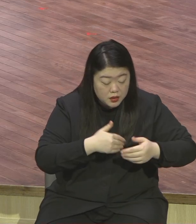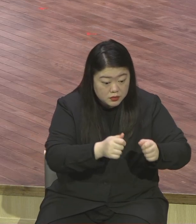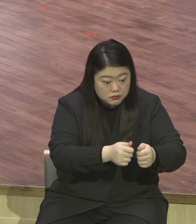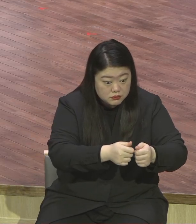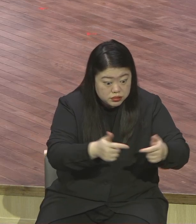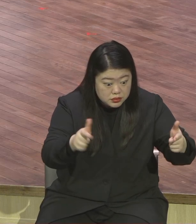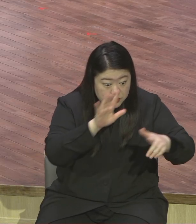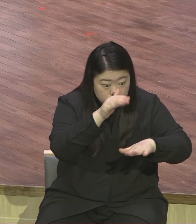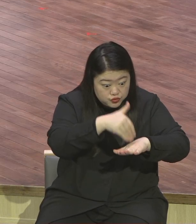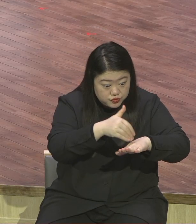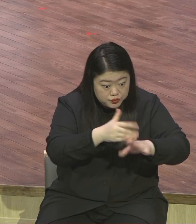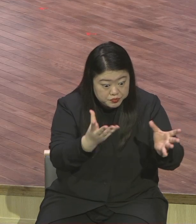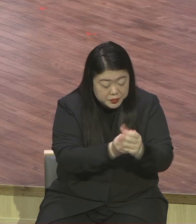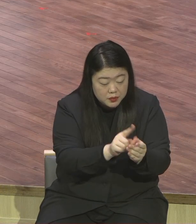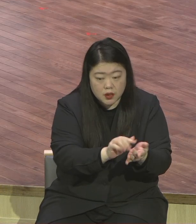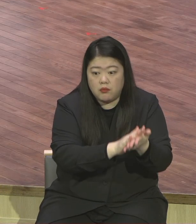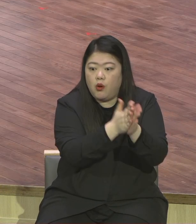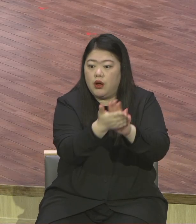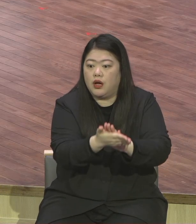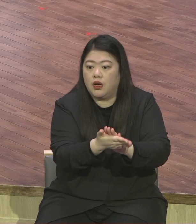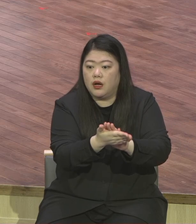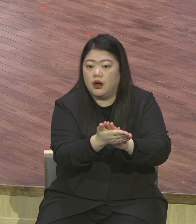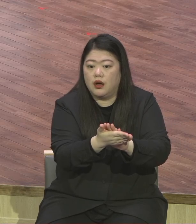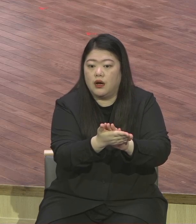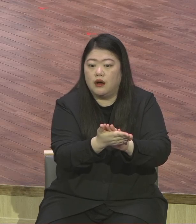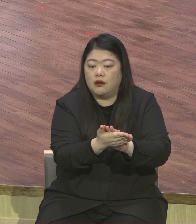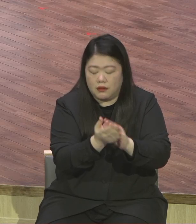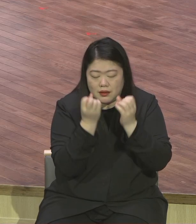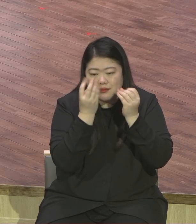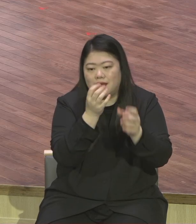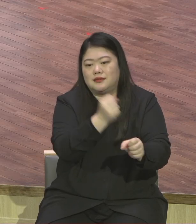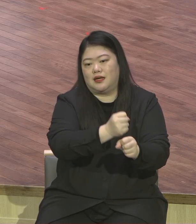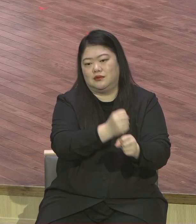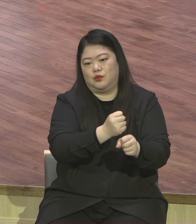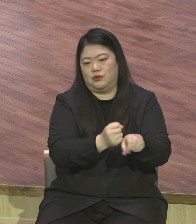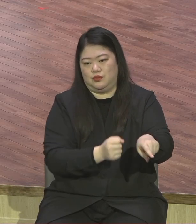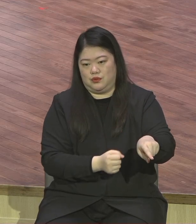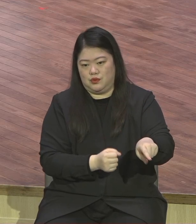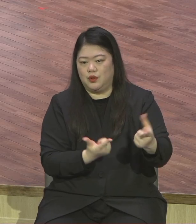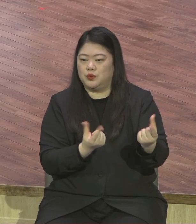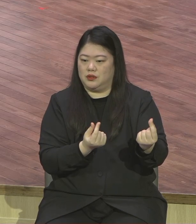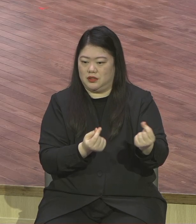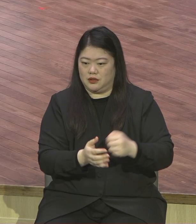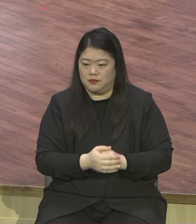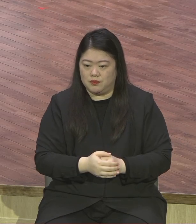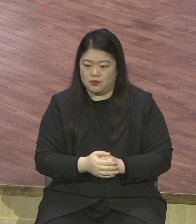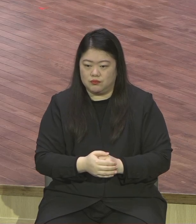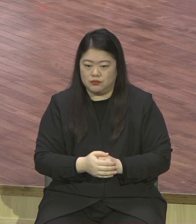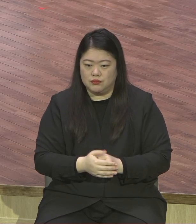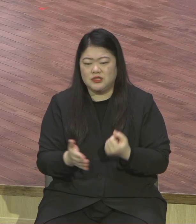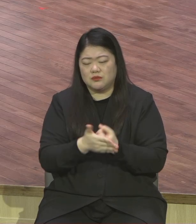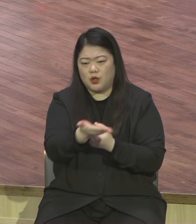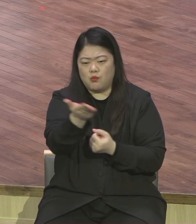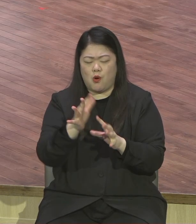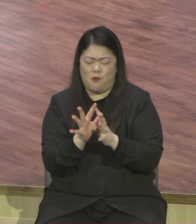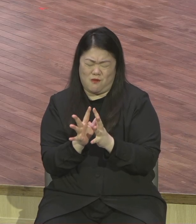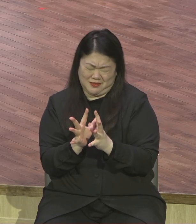모든 성도들 삶의 모든 부분이 절대 보금체질 되기 바랍니다 절대